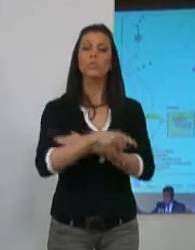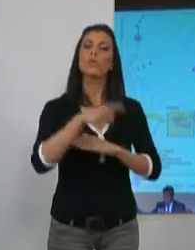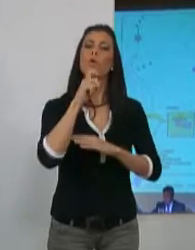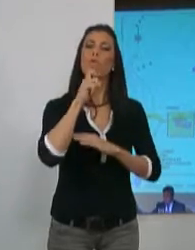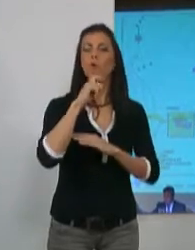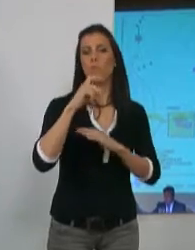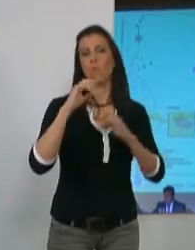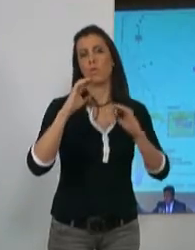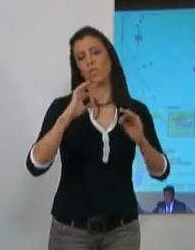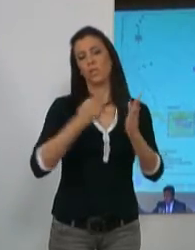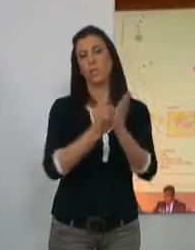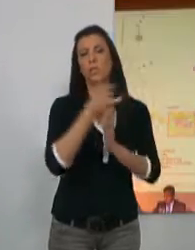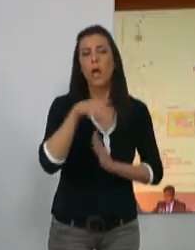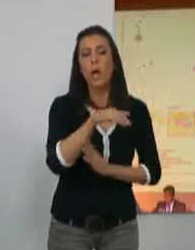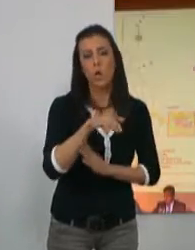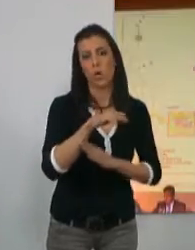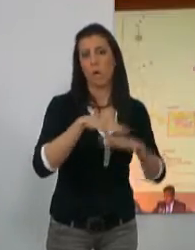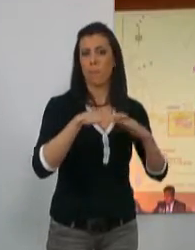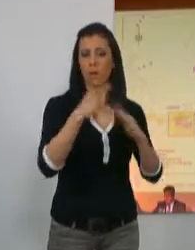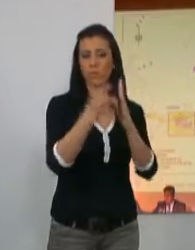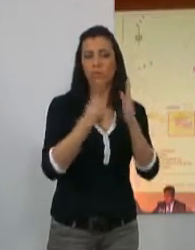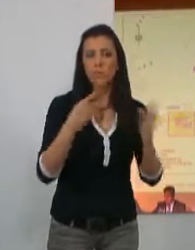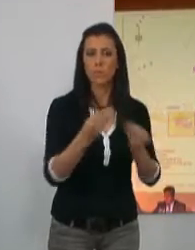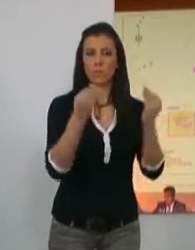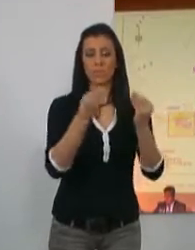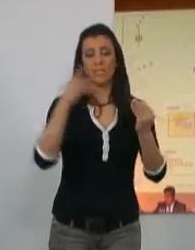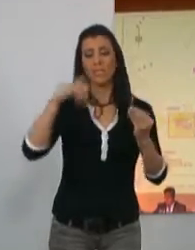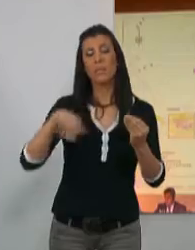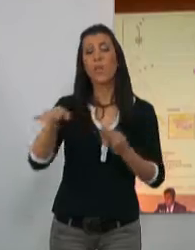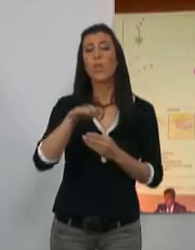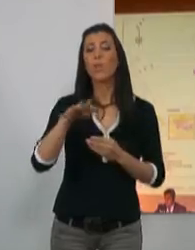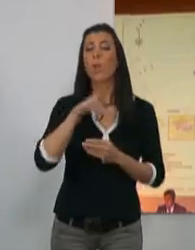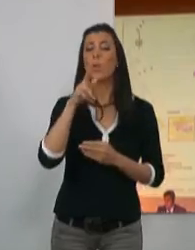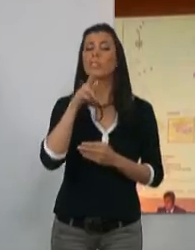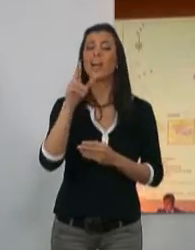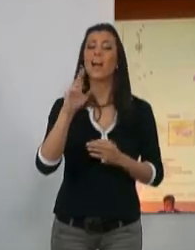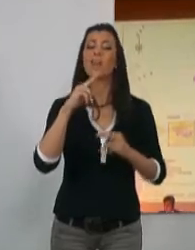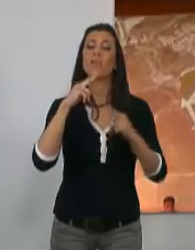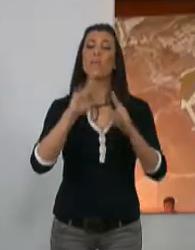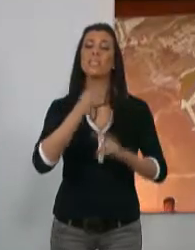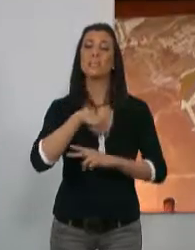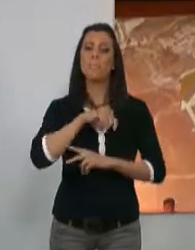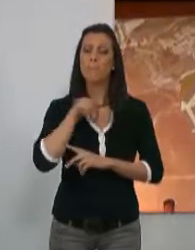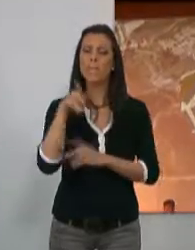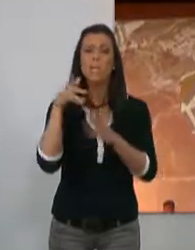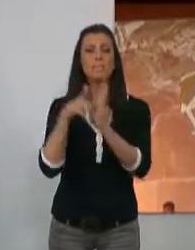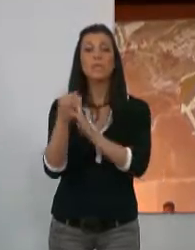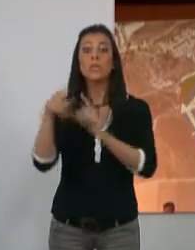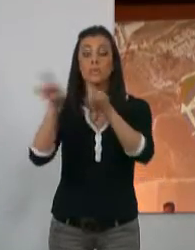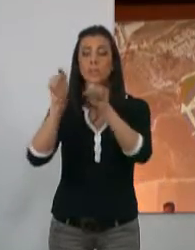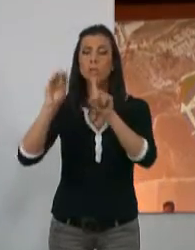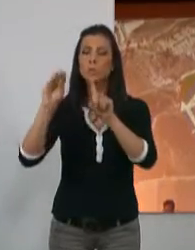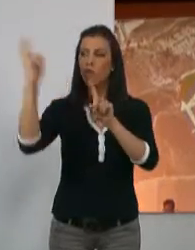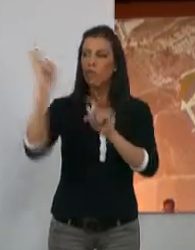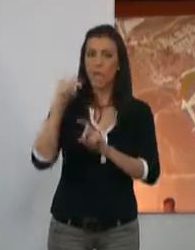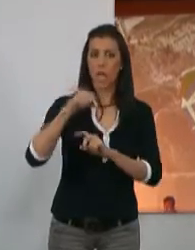claves de la agricultura local. Por otra parte, el director técnico de la empresa La Huerta de España indicó que su compañía se